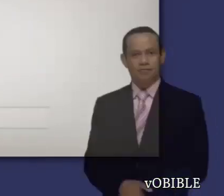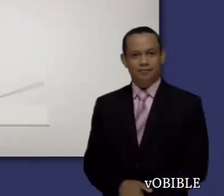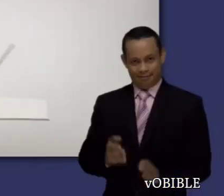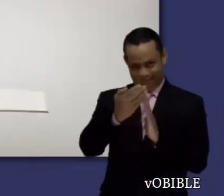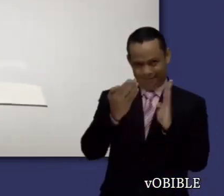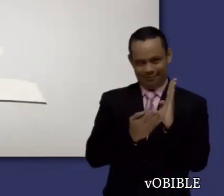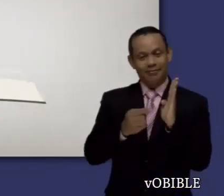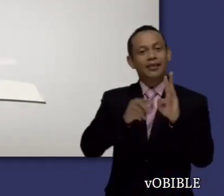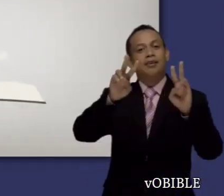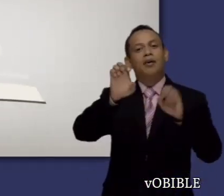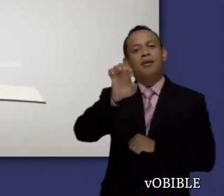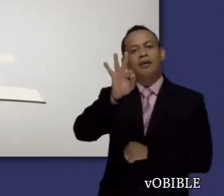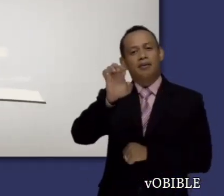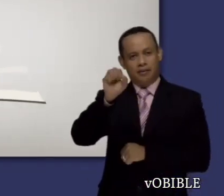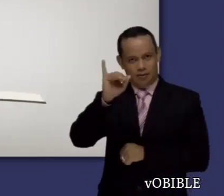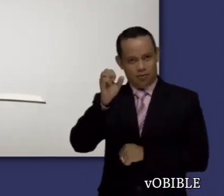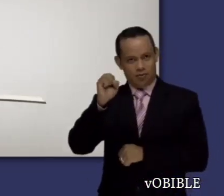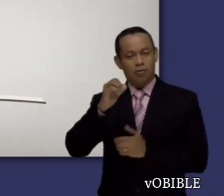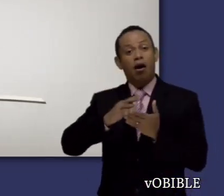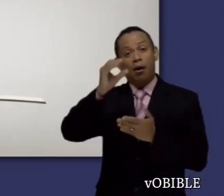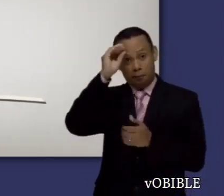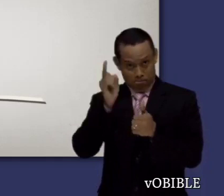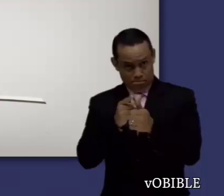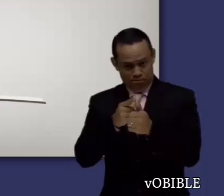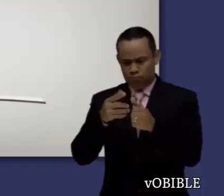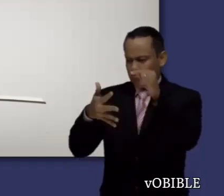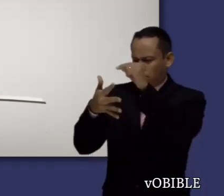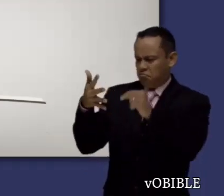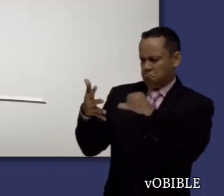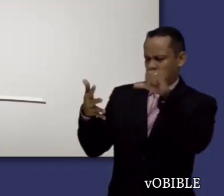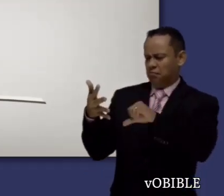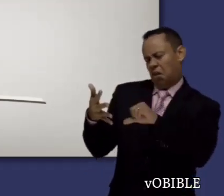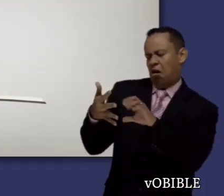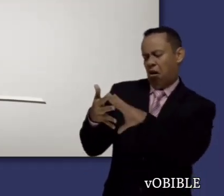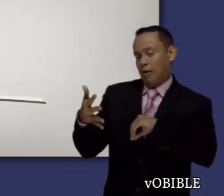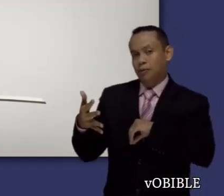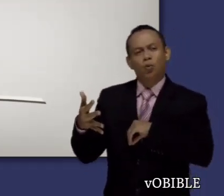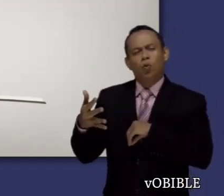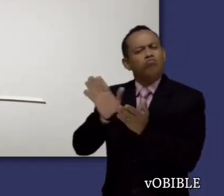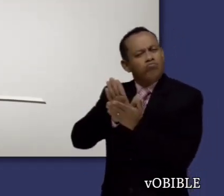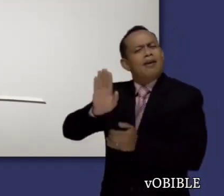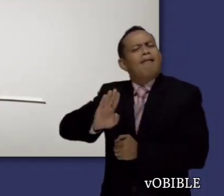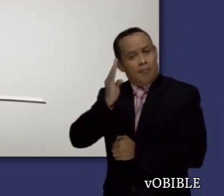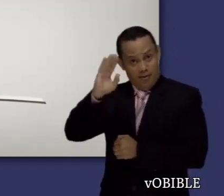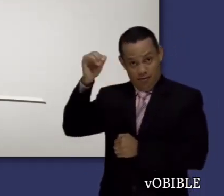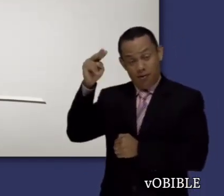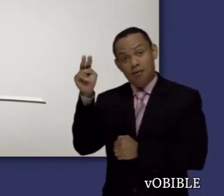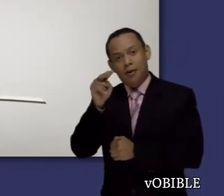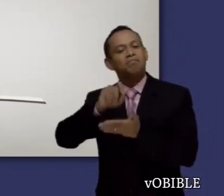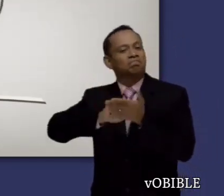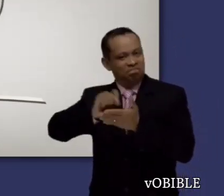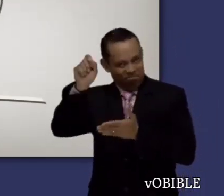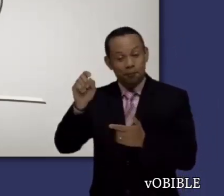Cuando lea la carta inspirada a los efesios, fíjese en que debemos ponernos la nueva personalidad creada según la voluntad de